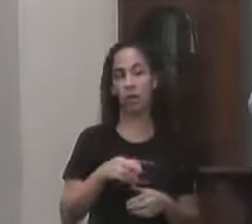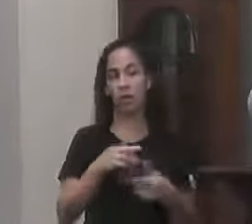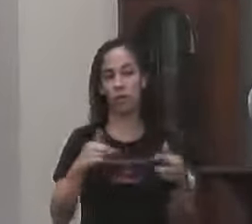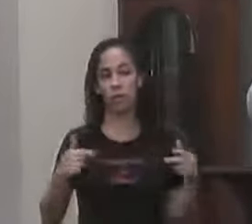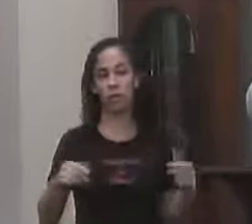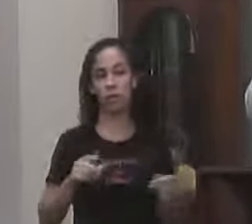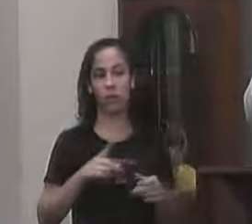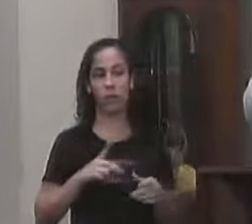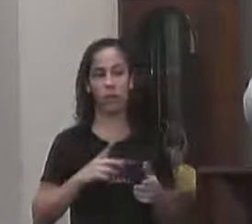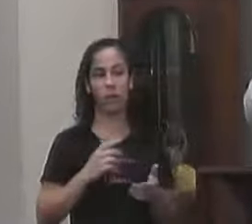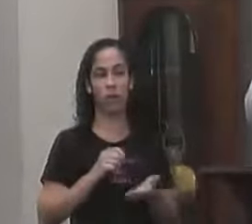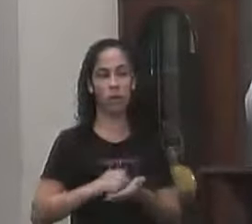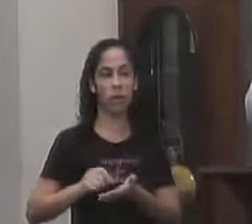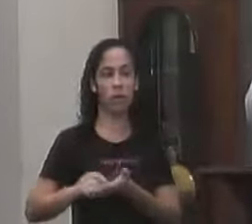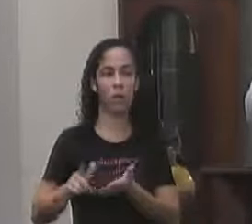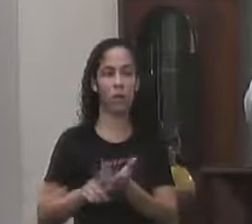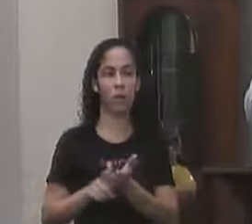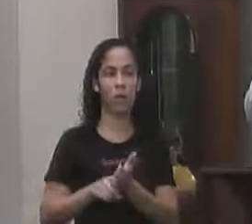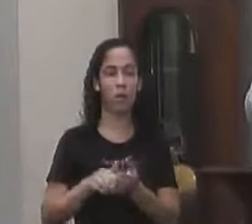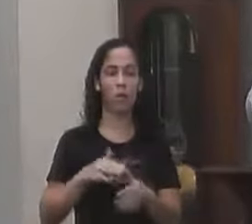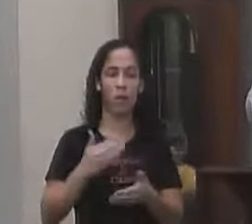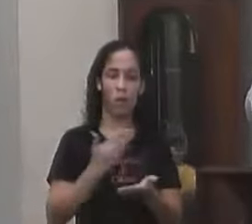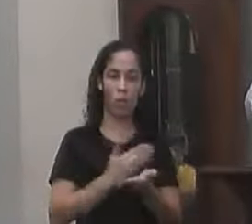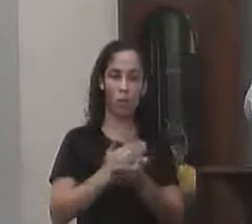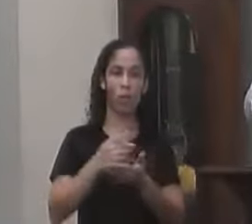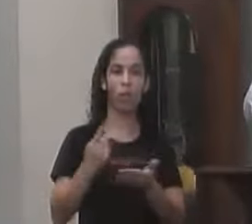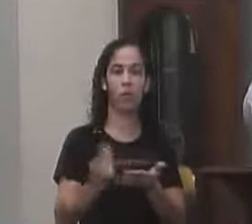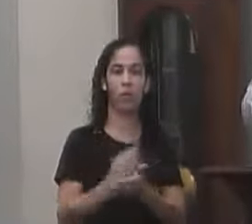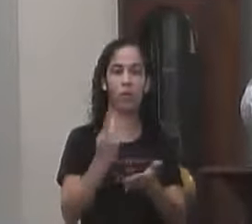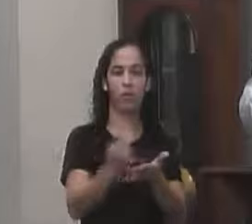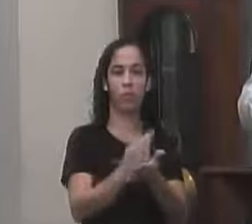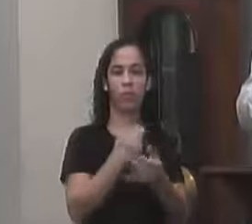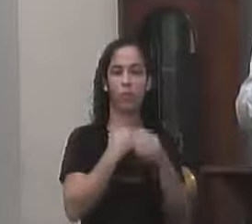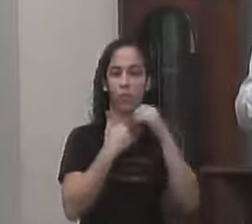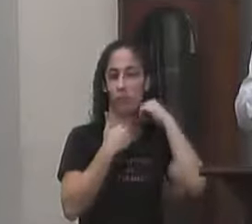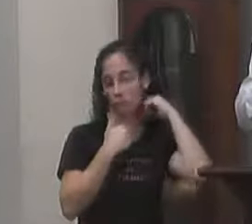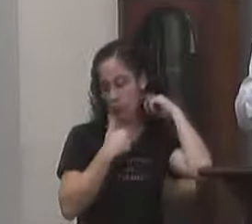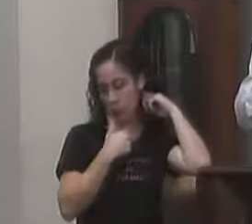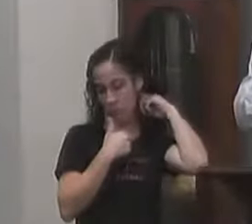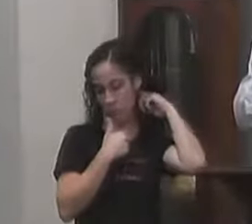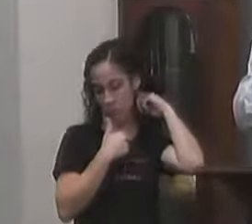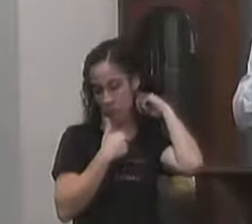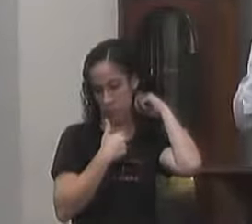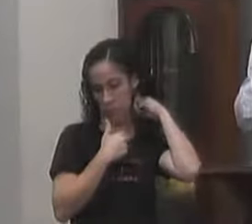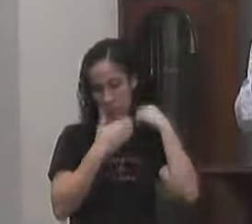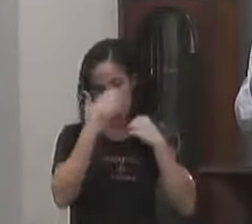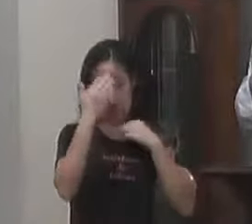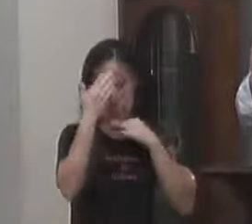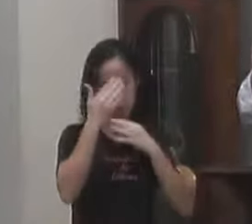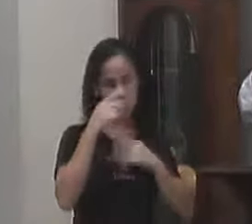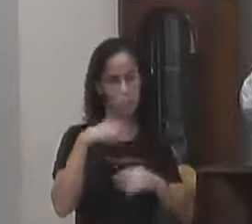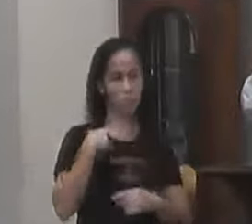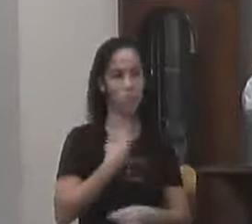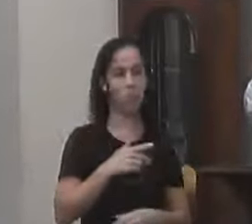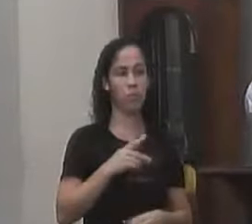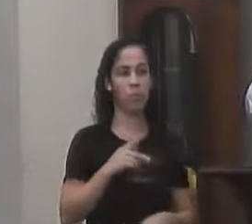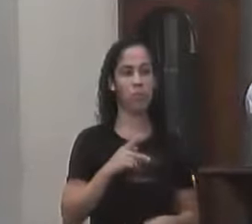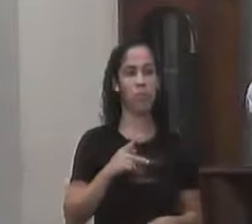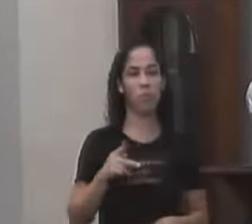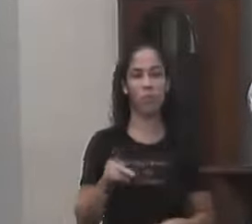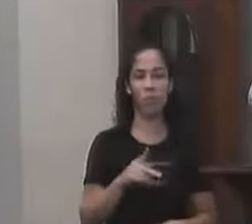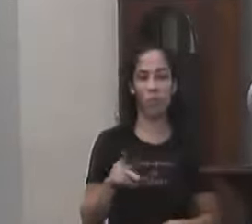Tem que sair do papel Então eu não posso Deixar De agradecer O nosso prefeito